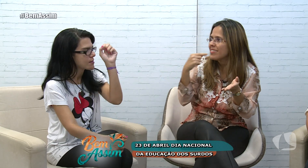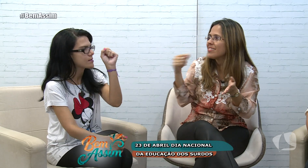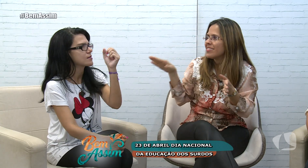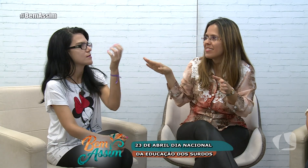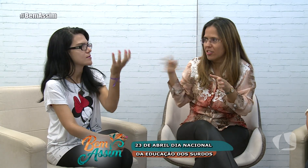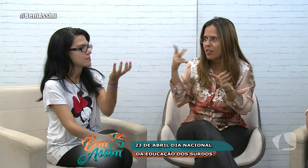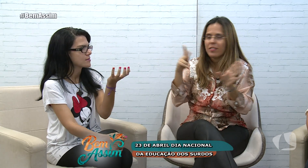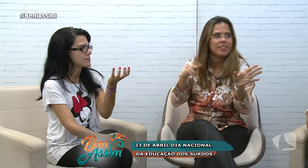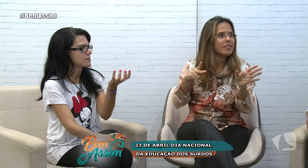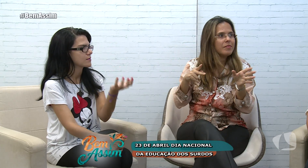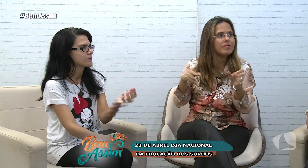na questão profissional?